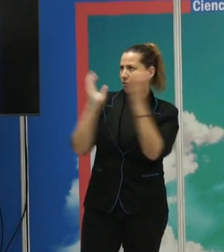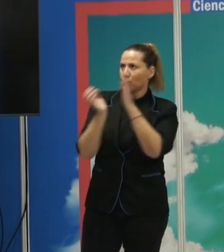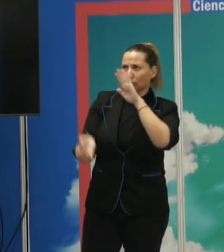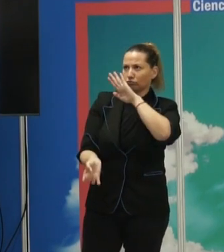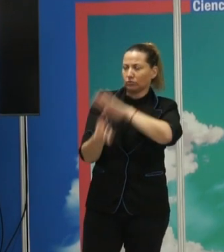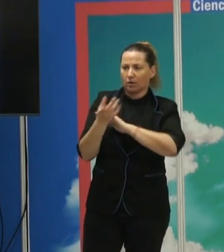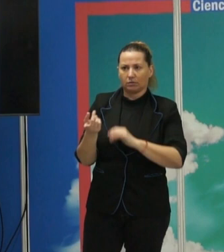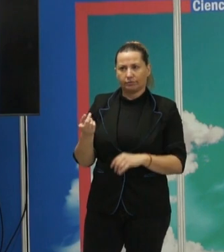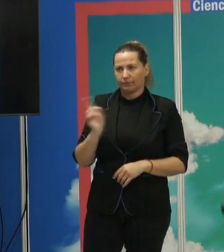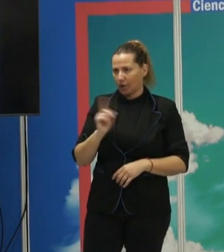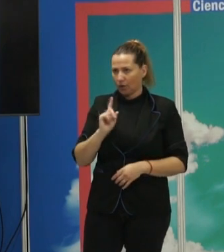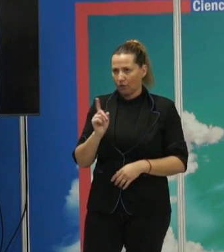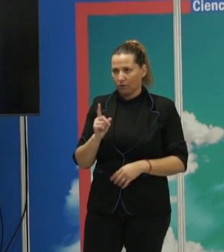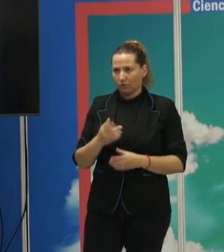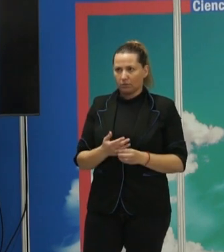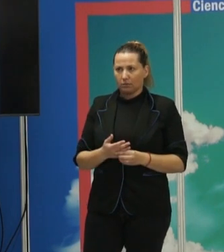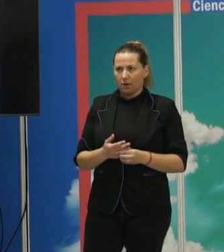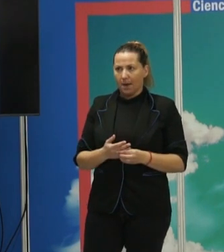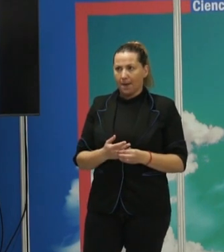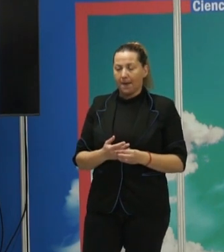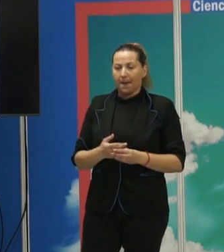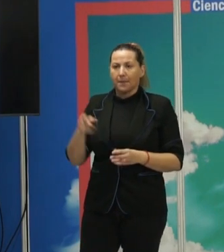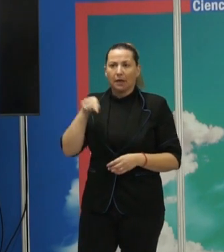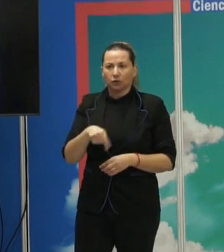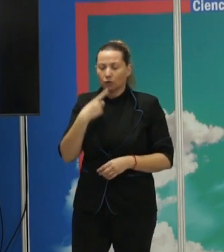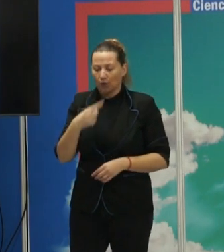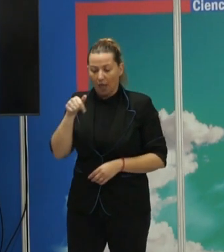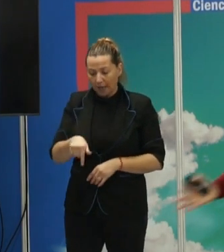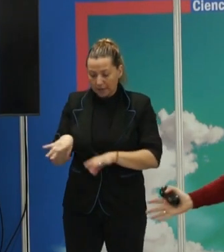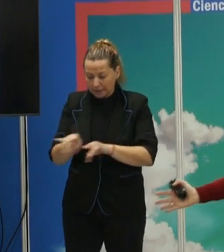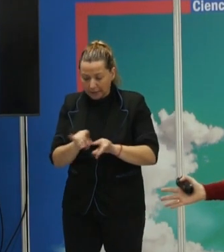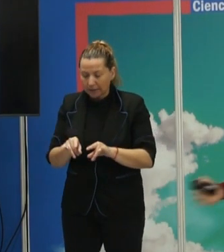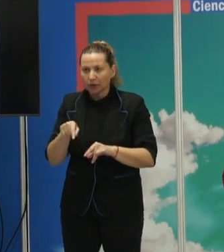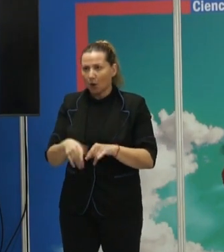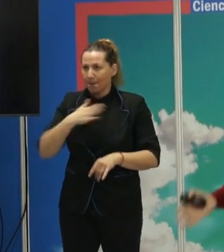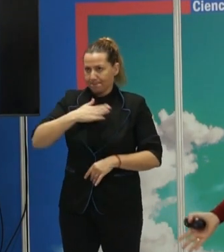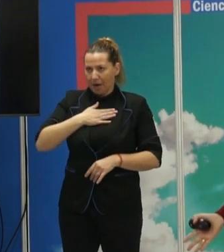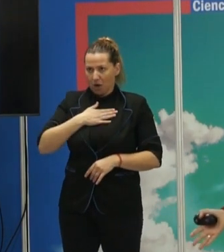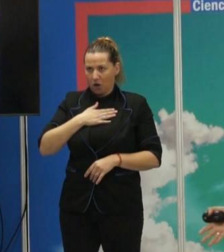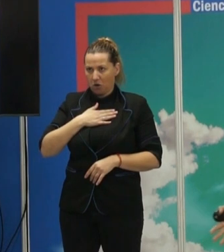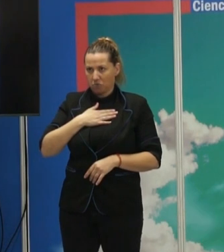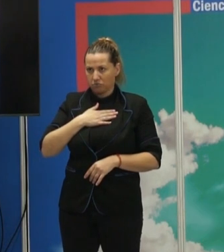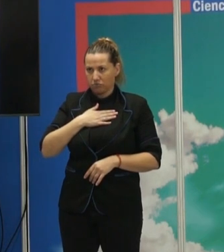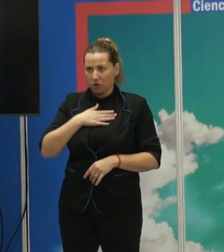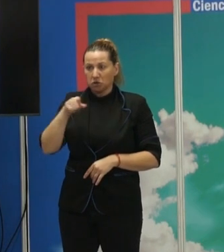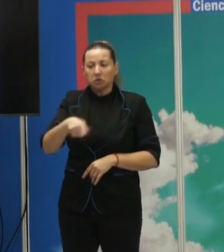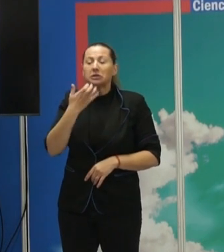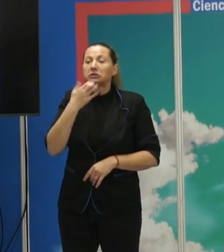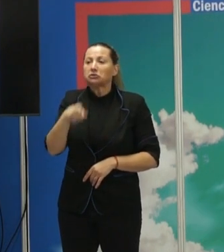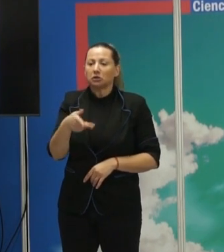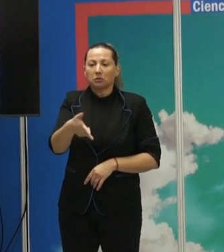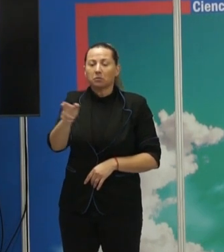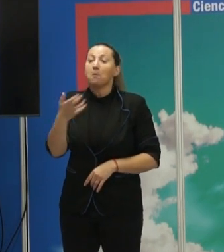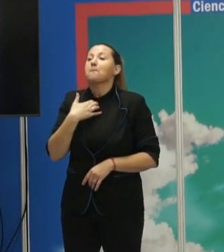reivindicación de territorios que nunca han existido pero que tú consideras que sí y arrasas a lo que tengas que arrasar para llevártelo, ¿no? Que es lo que hizo